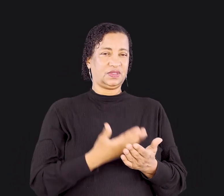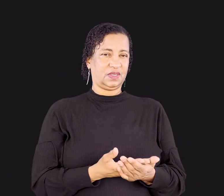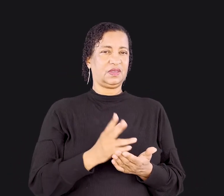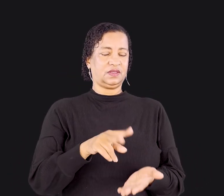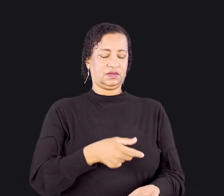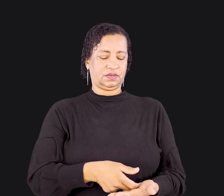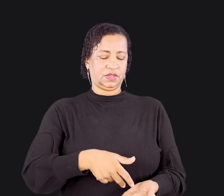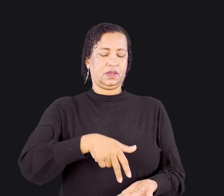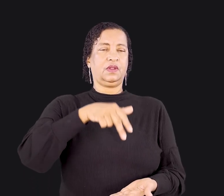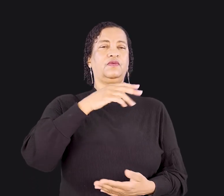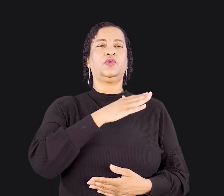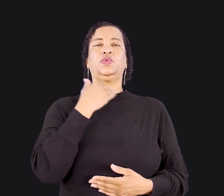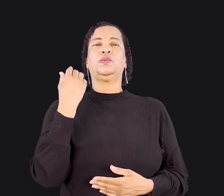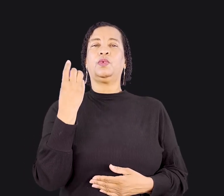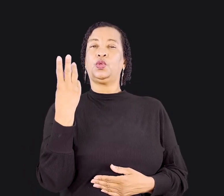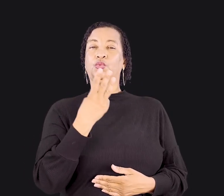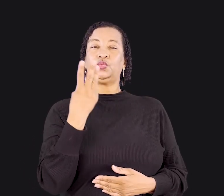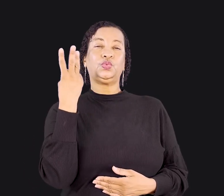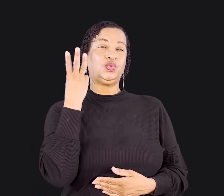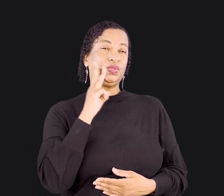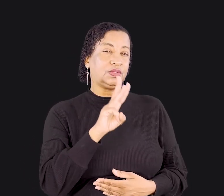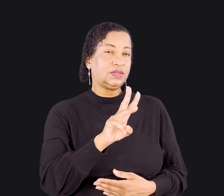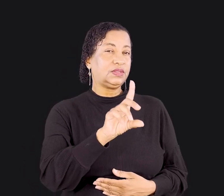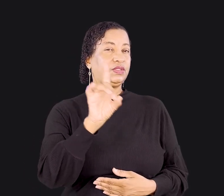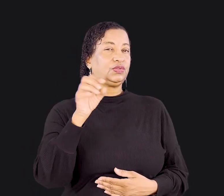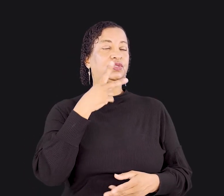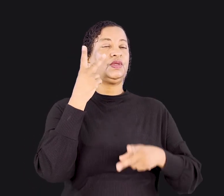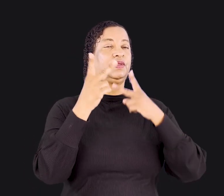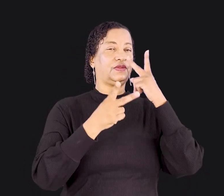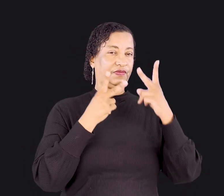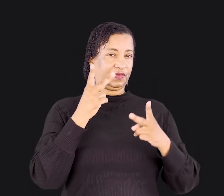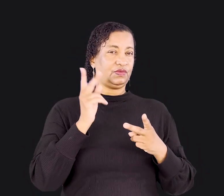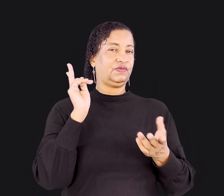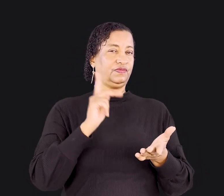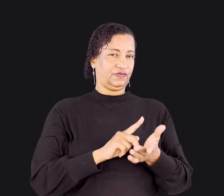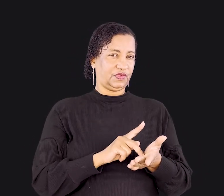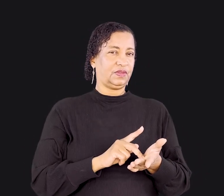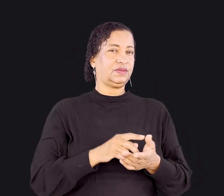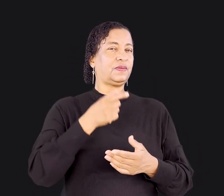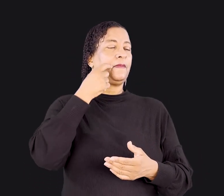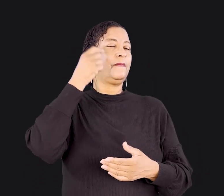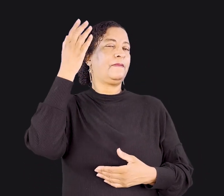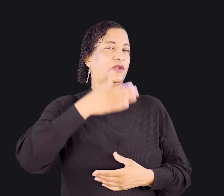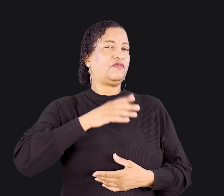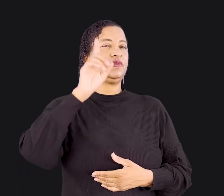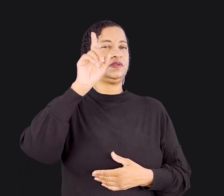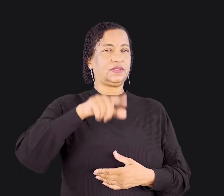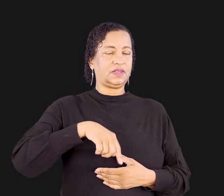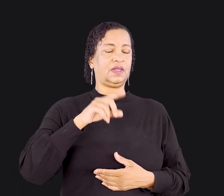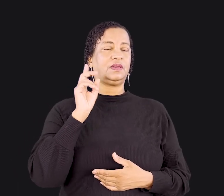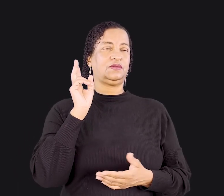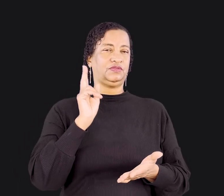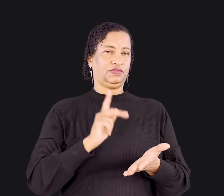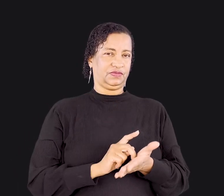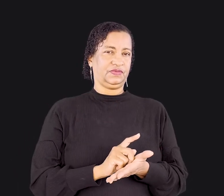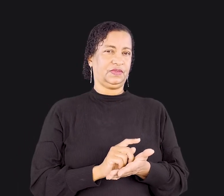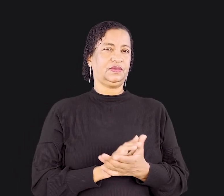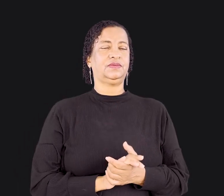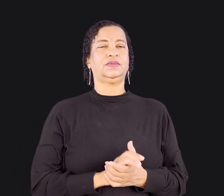levantou dos mortos no terceiro dia, como ele disse que faria, provando que ele era quem dizia quem era? Se